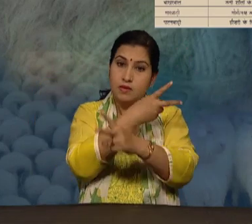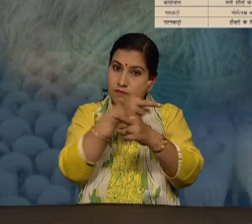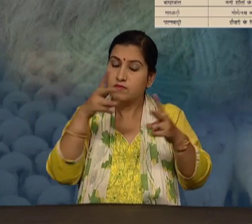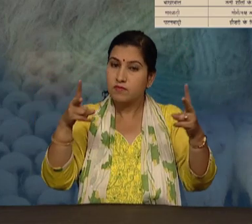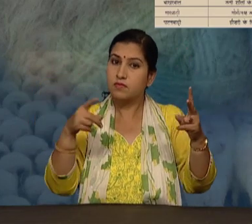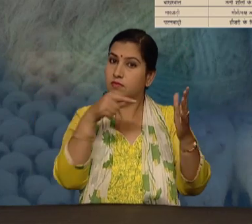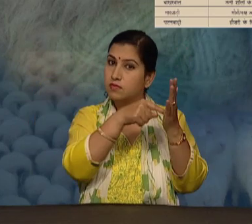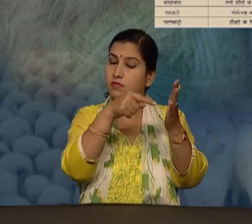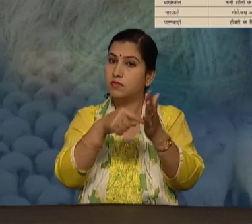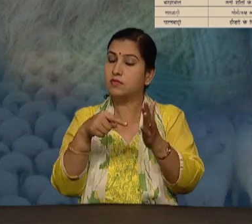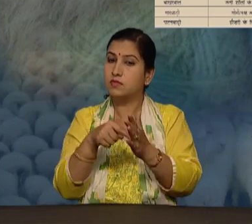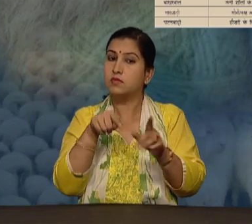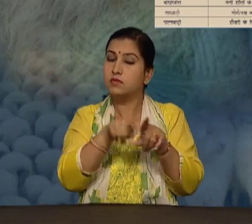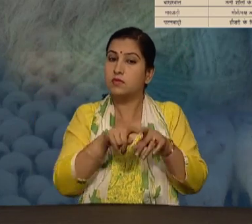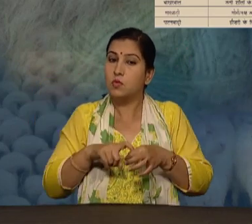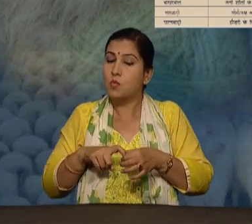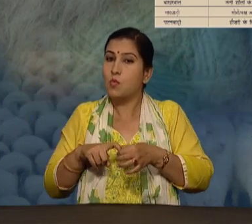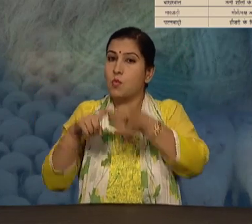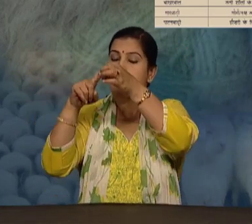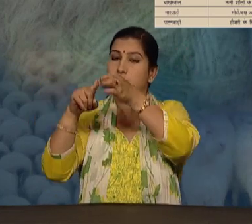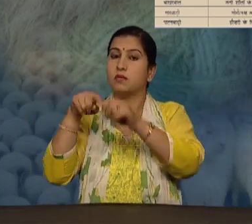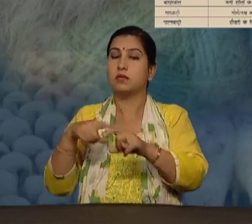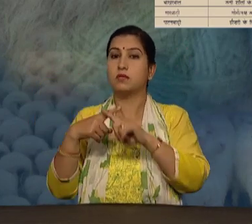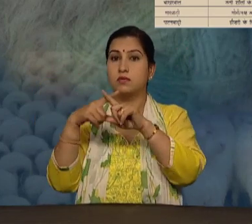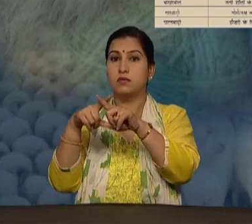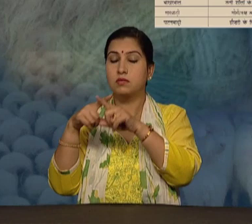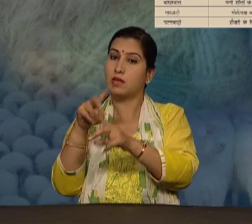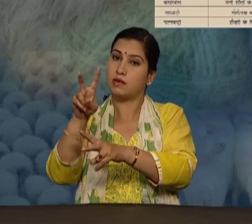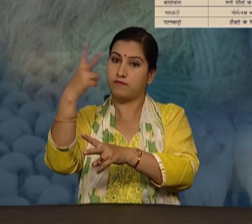किस गुणवत्ता की उन्प्राप्ट की जाती है